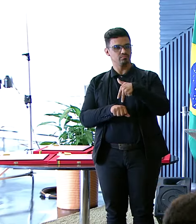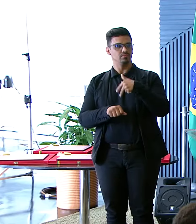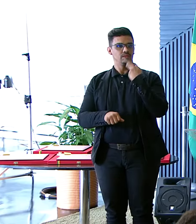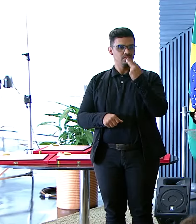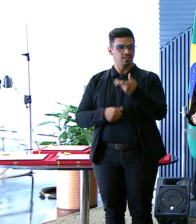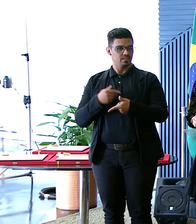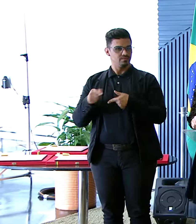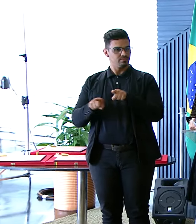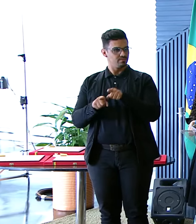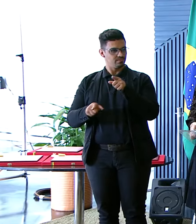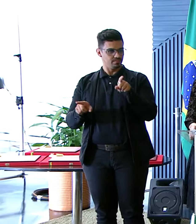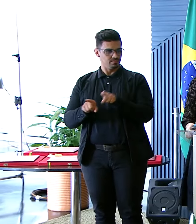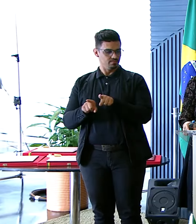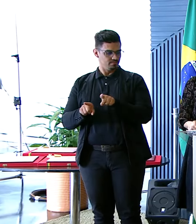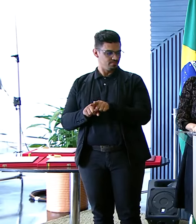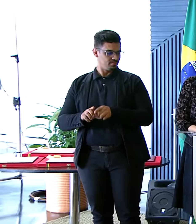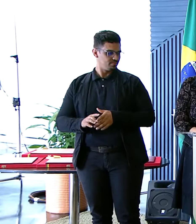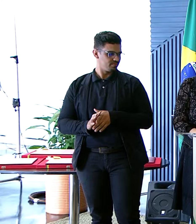Obrigada